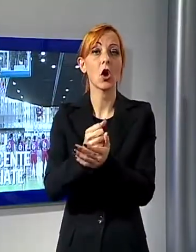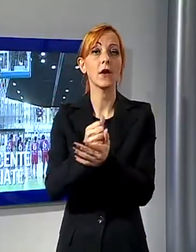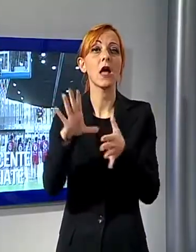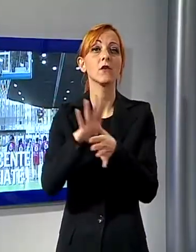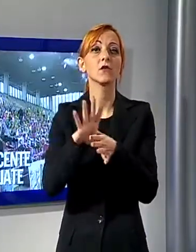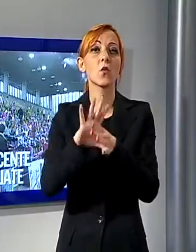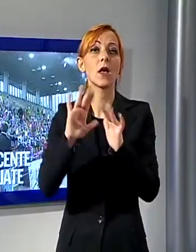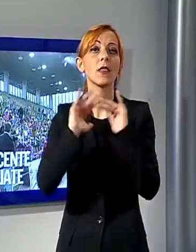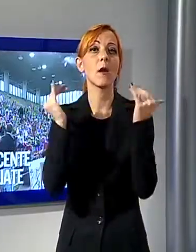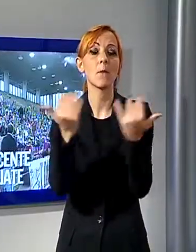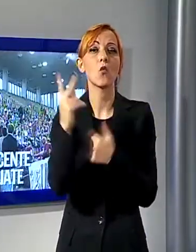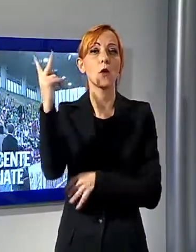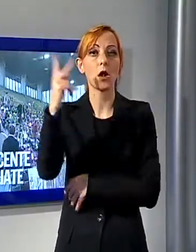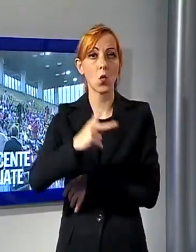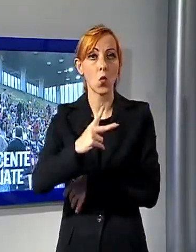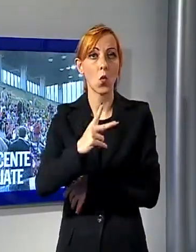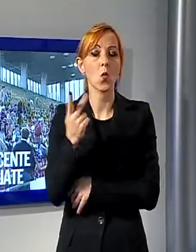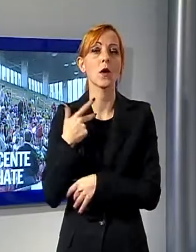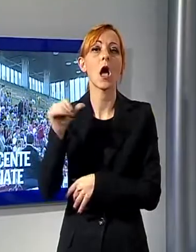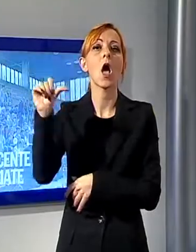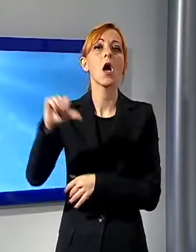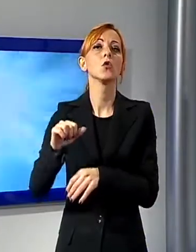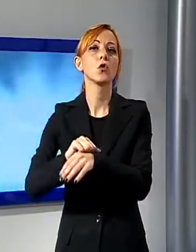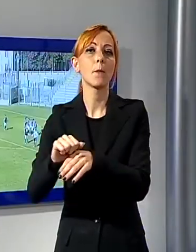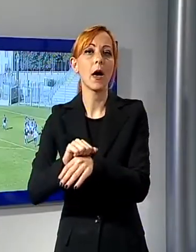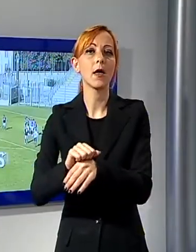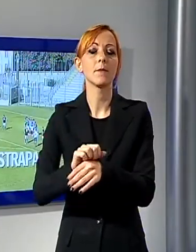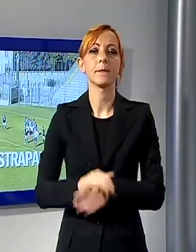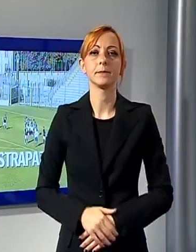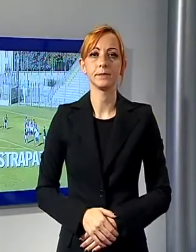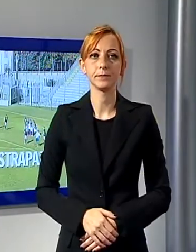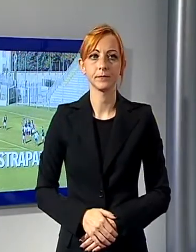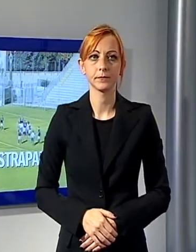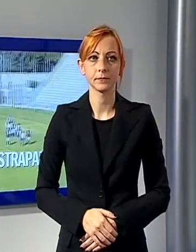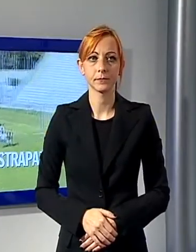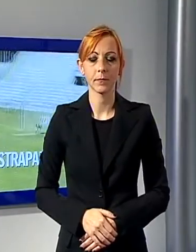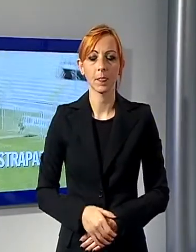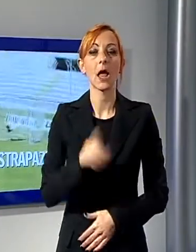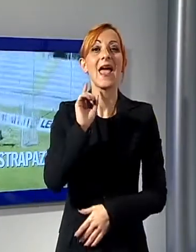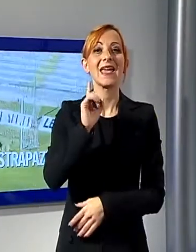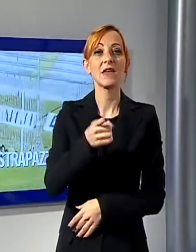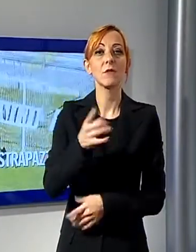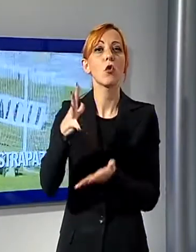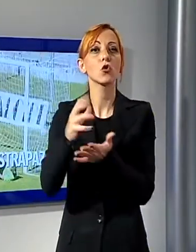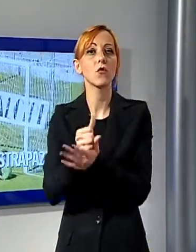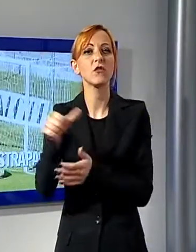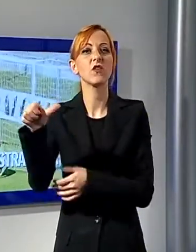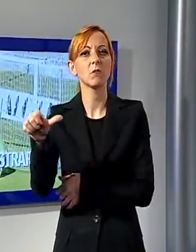batte il 93-81 Parma. Il calcio, il Ghibiborgo strapazza lo Spoleto, al Portelise i ragazzi di Fanani